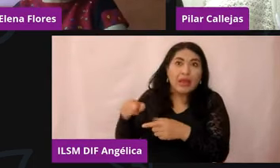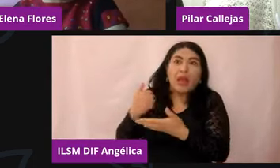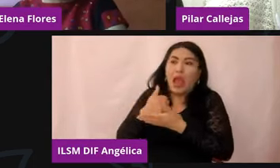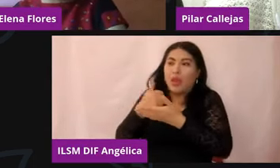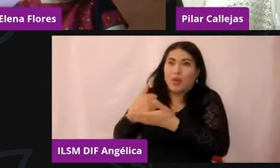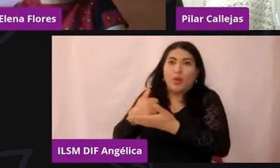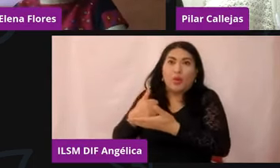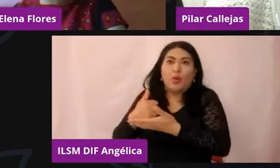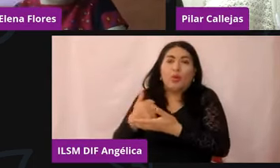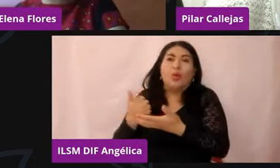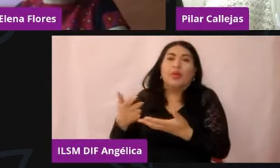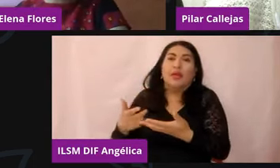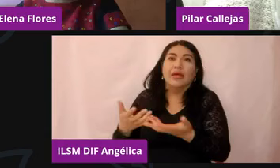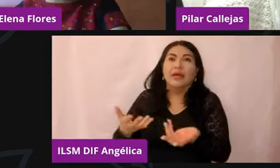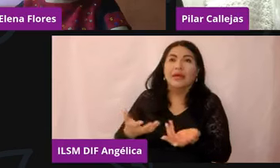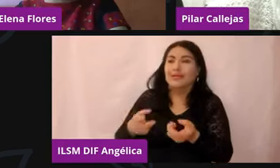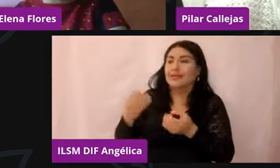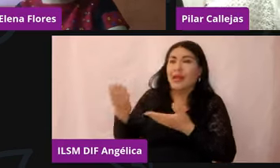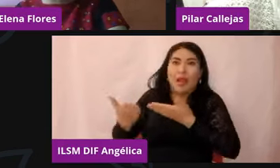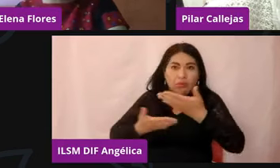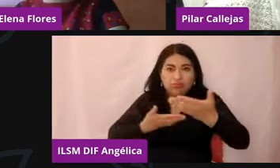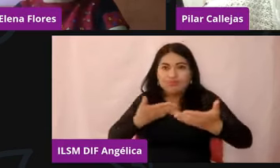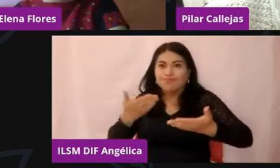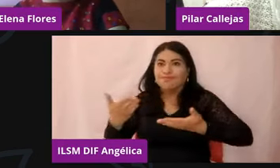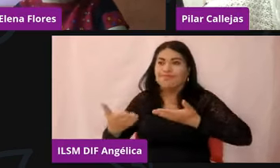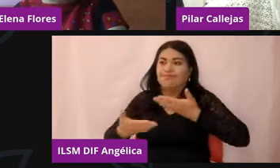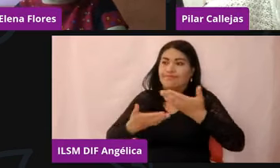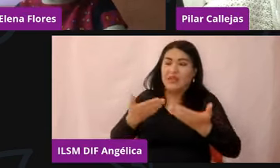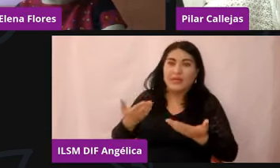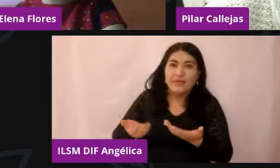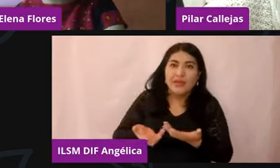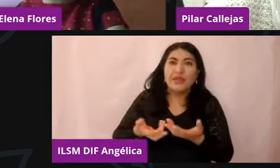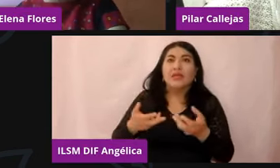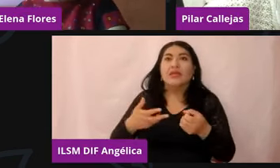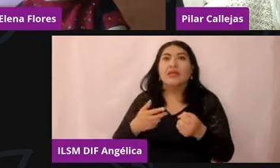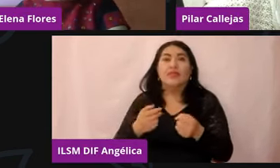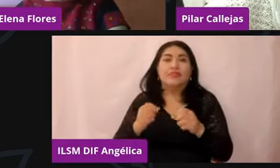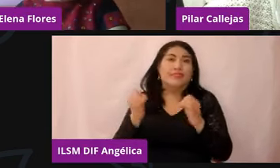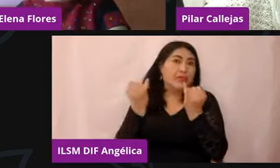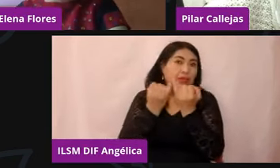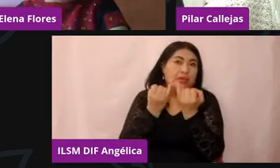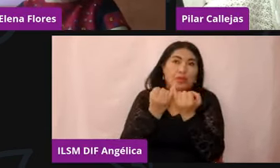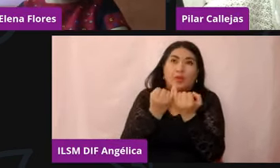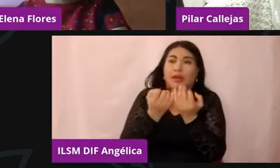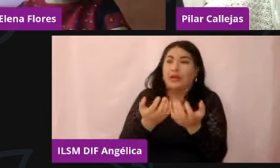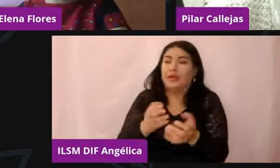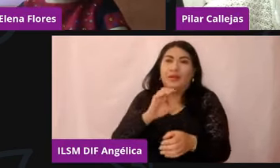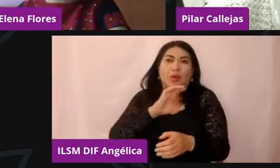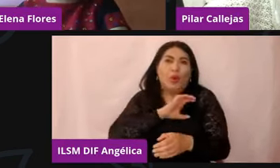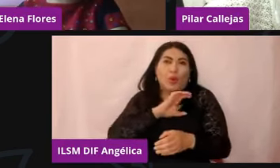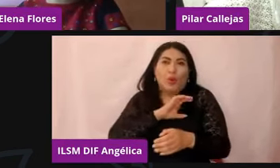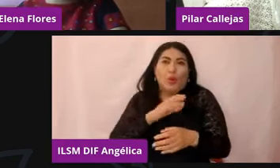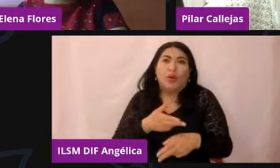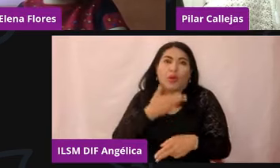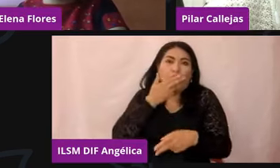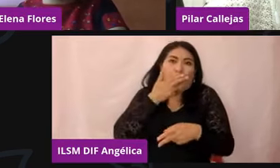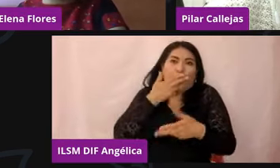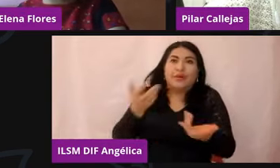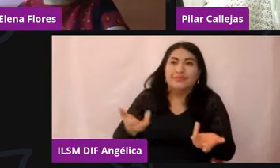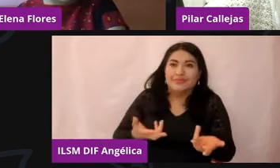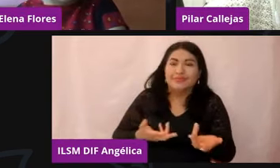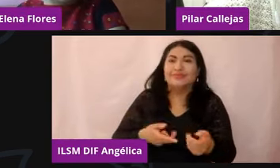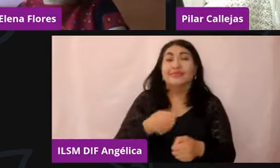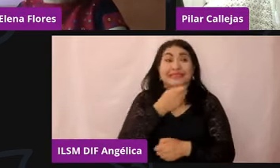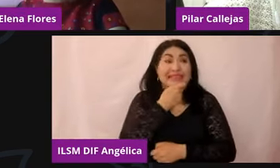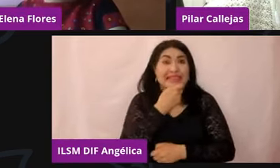socioemocional o psicoafectiva o socioafectiva, doctora, porque pues los niños, las niñas, adolescentes tendrán